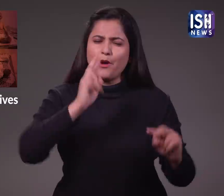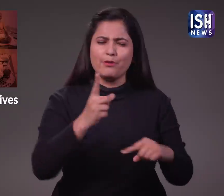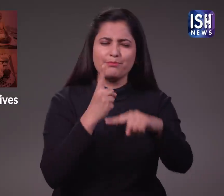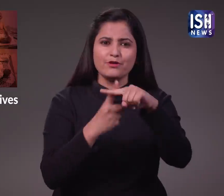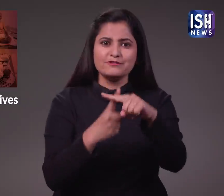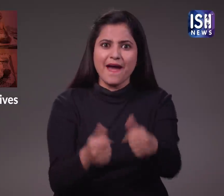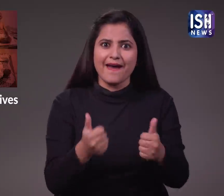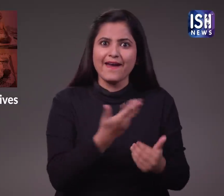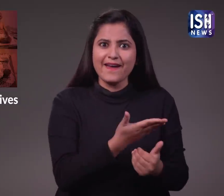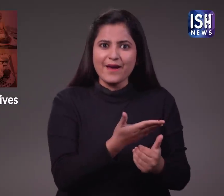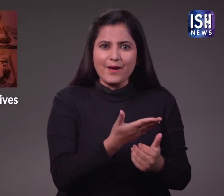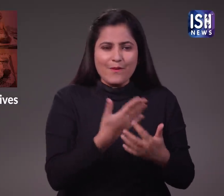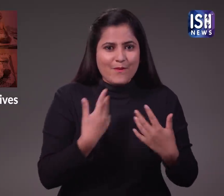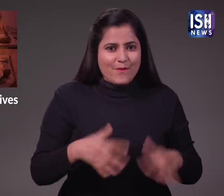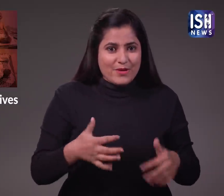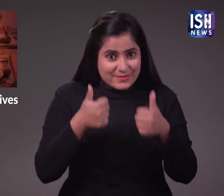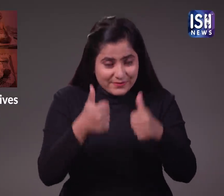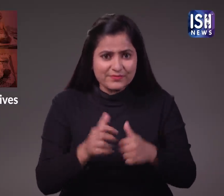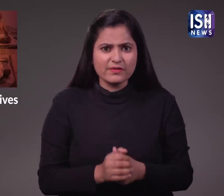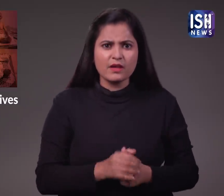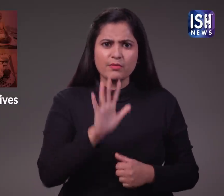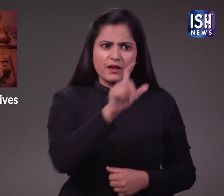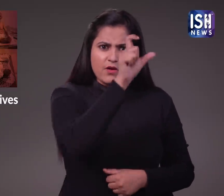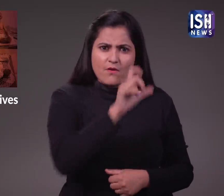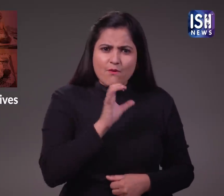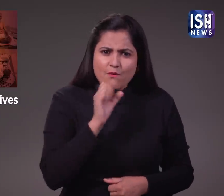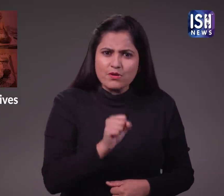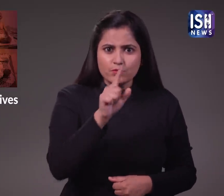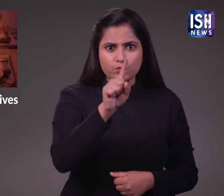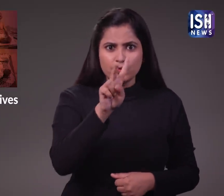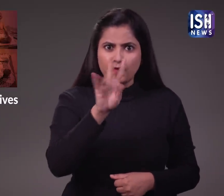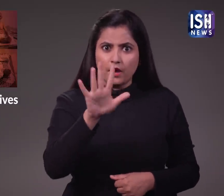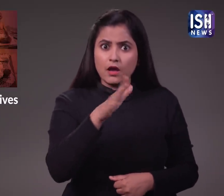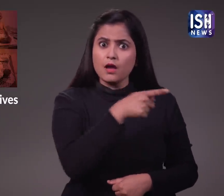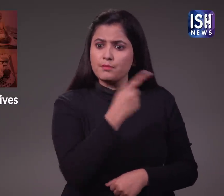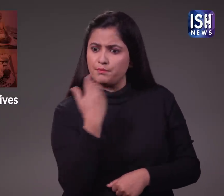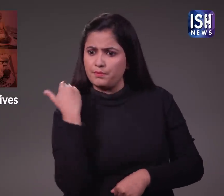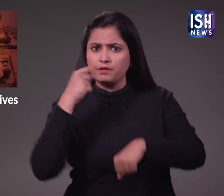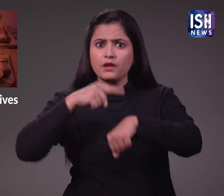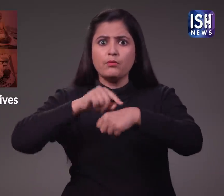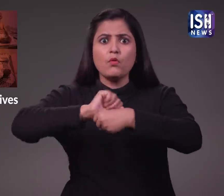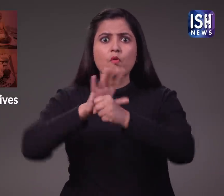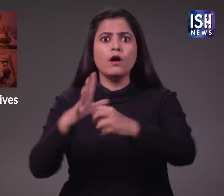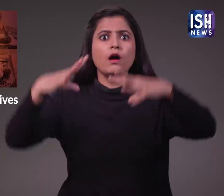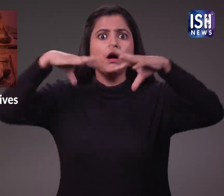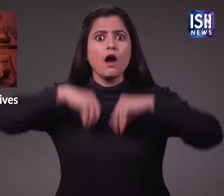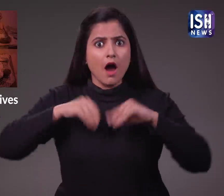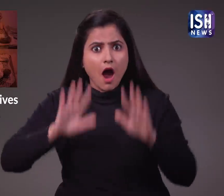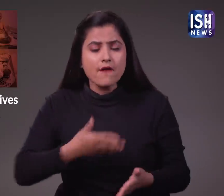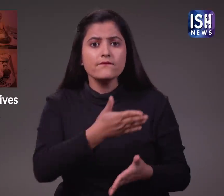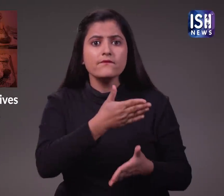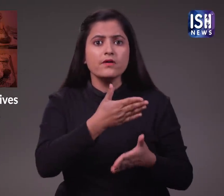कितनी सकारत्मक सोच है न, अद्पुत 125 साल की उमर में उन्हें कोरोना भी हो गया था